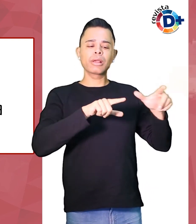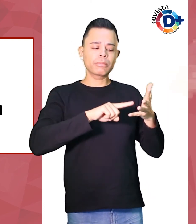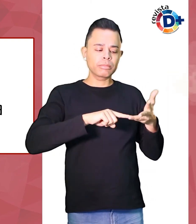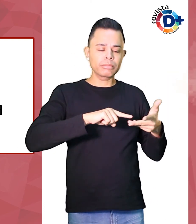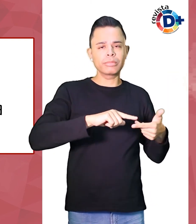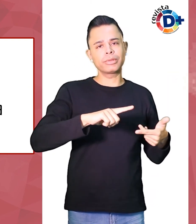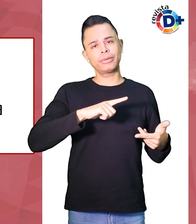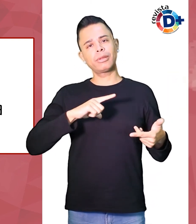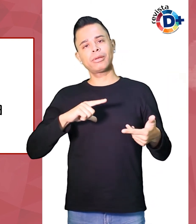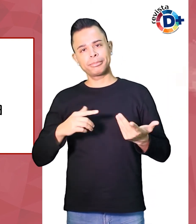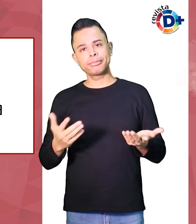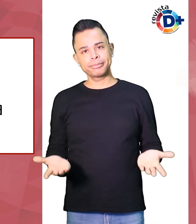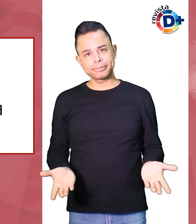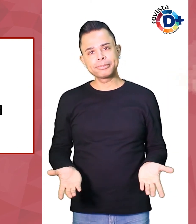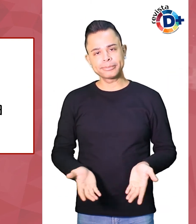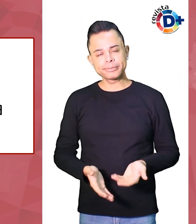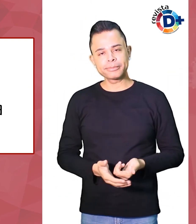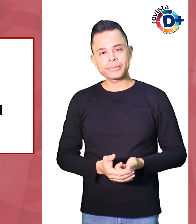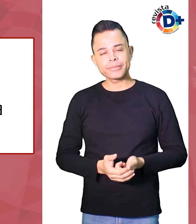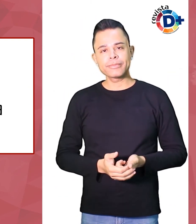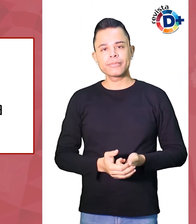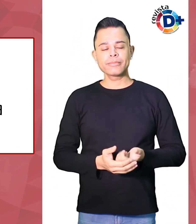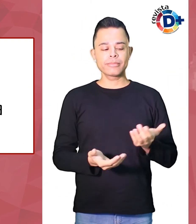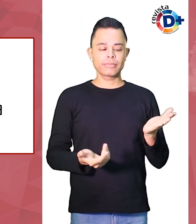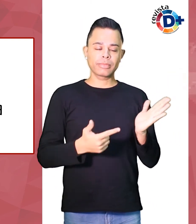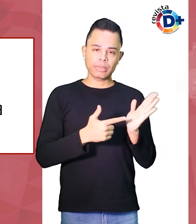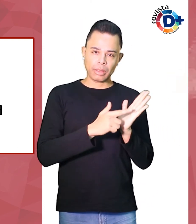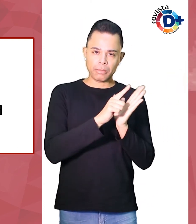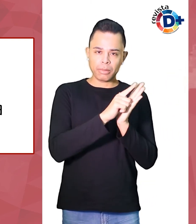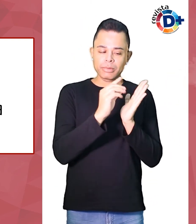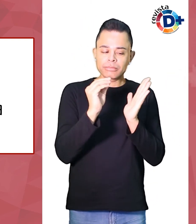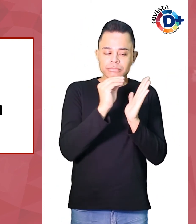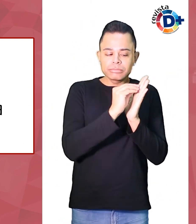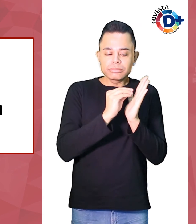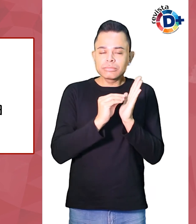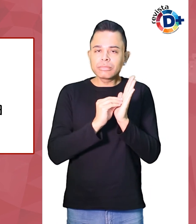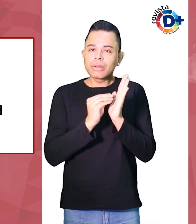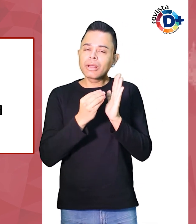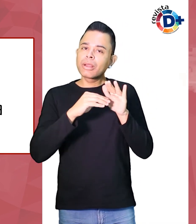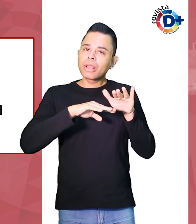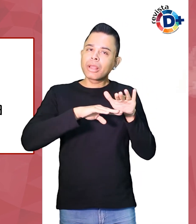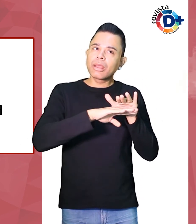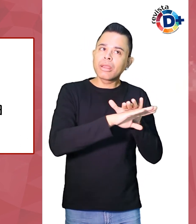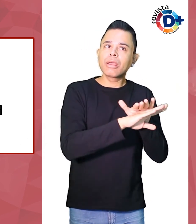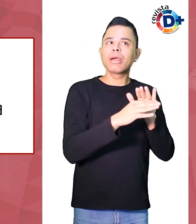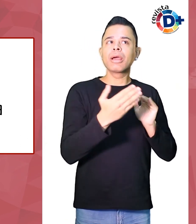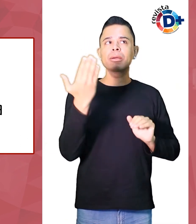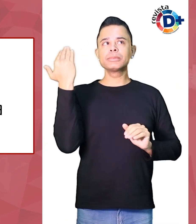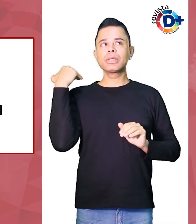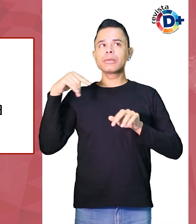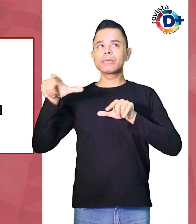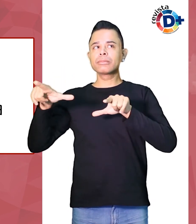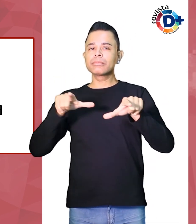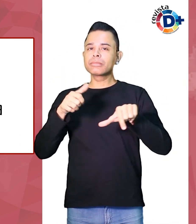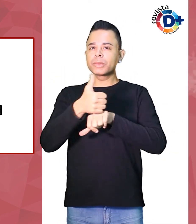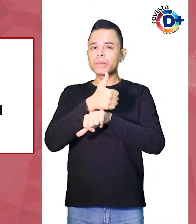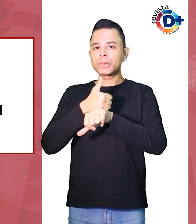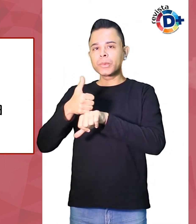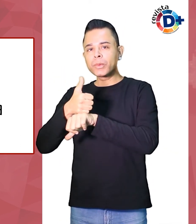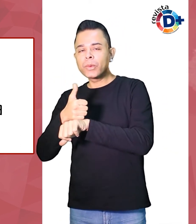Por ser um instrumento que guarda a memória do percurso profissional possibilita ao